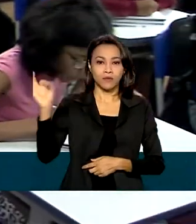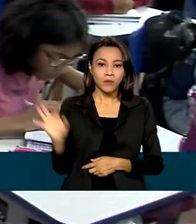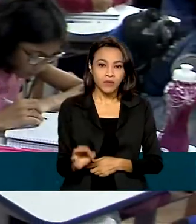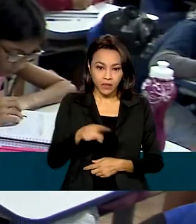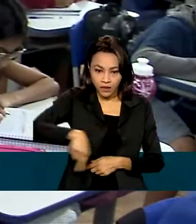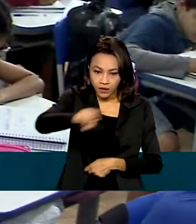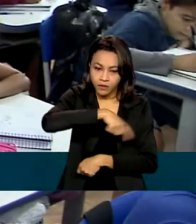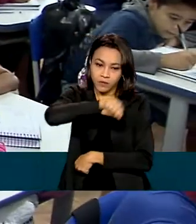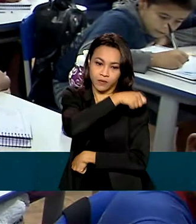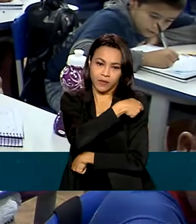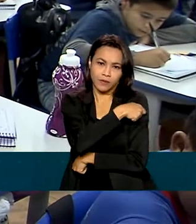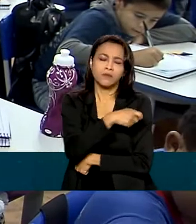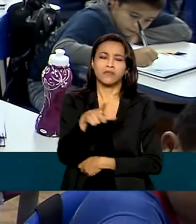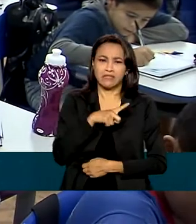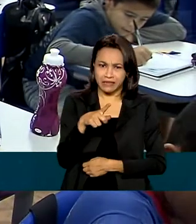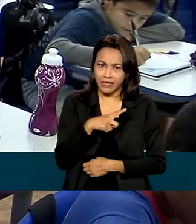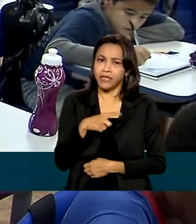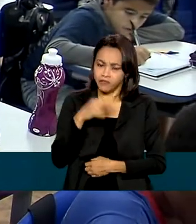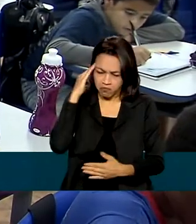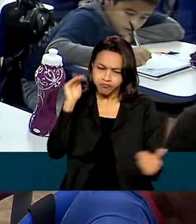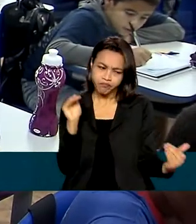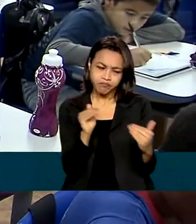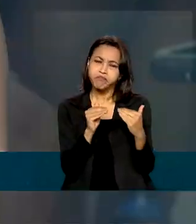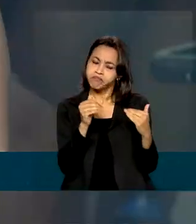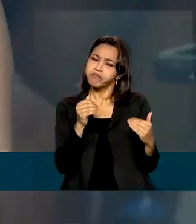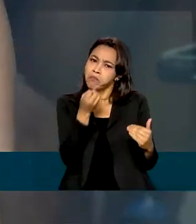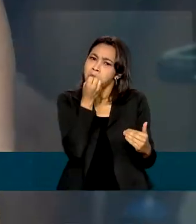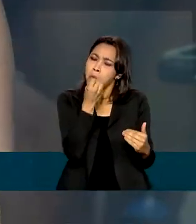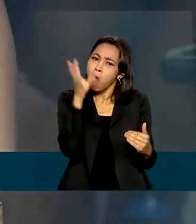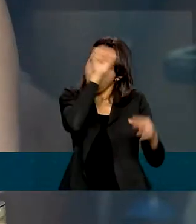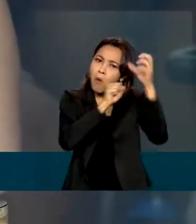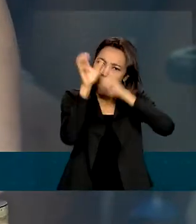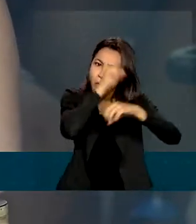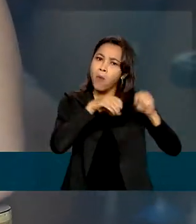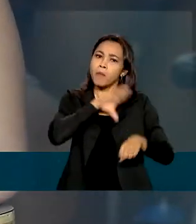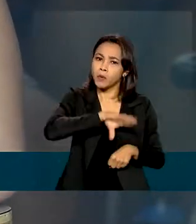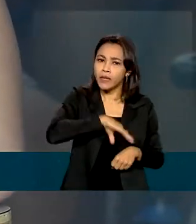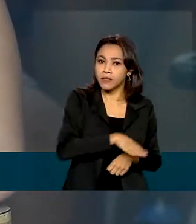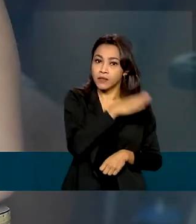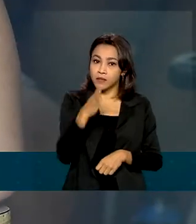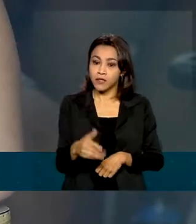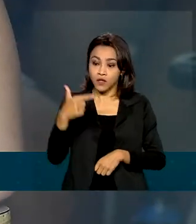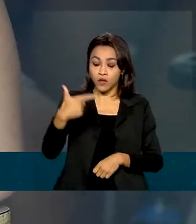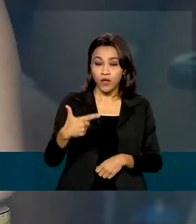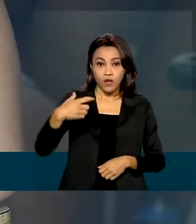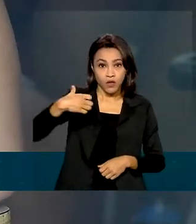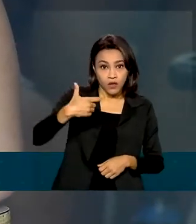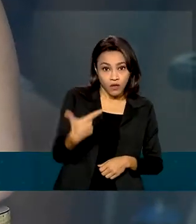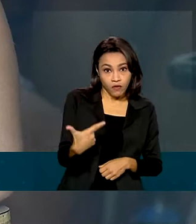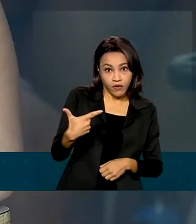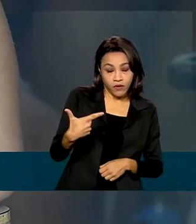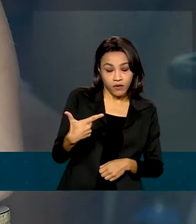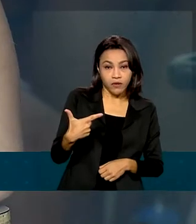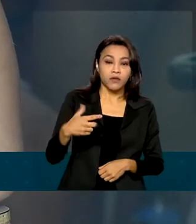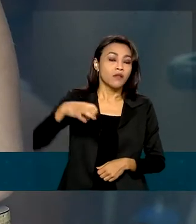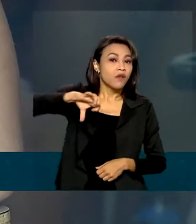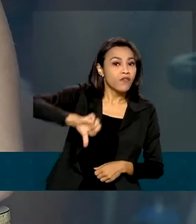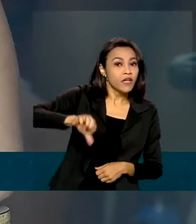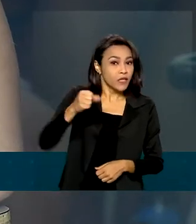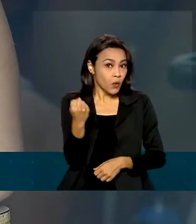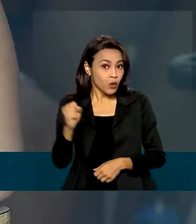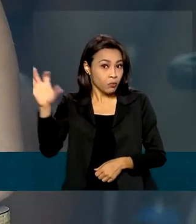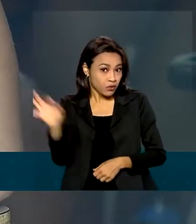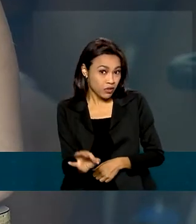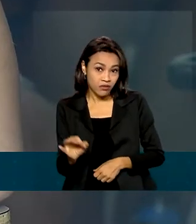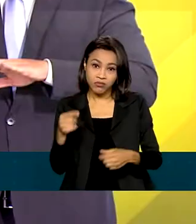estudantes apresentaram nível adequado em português e 98% não estão no nível recomendado